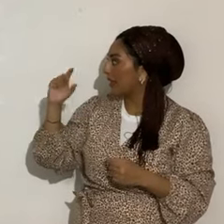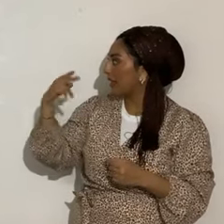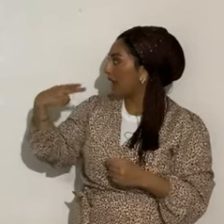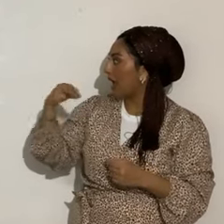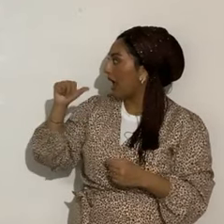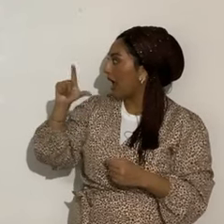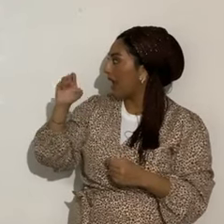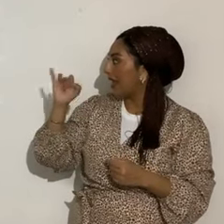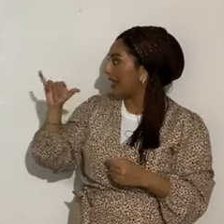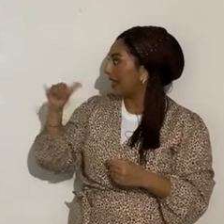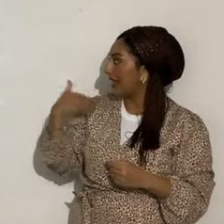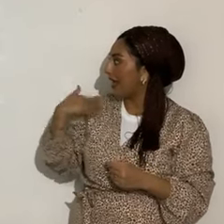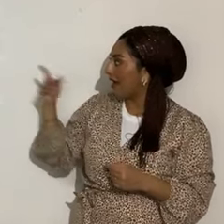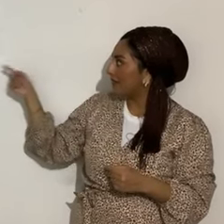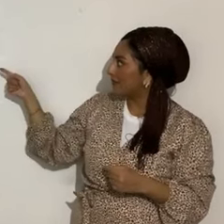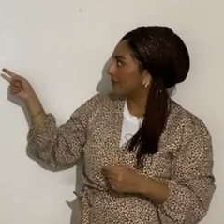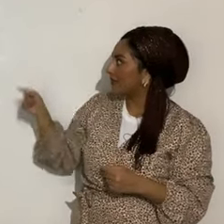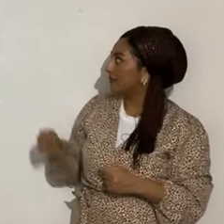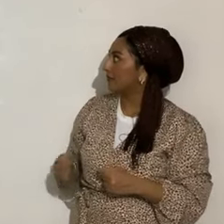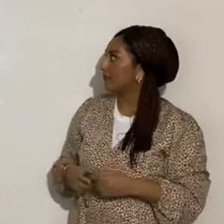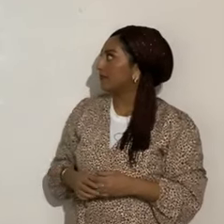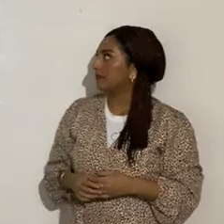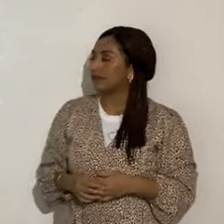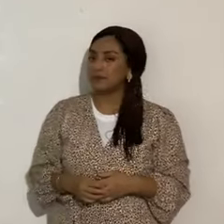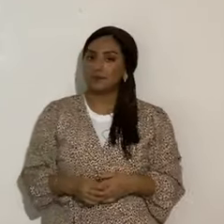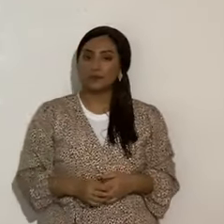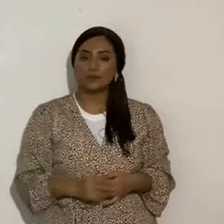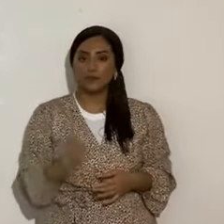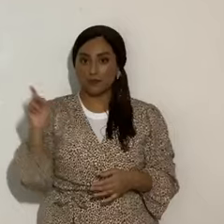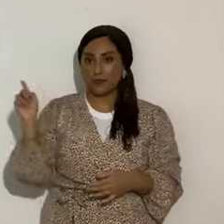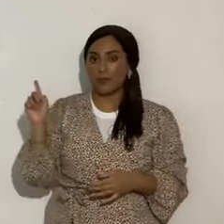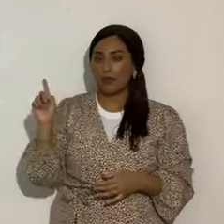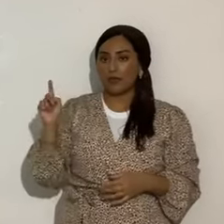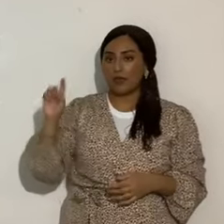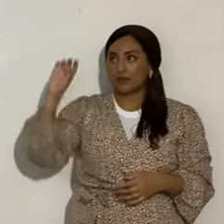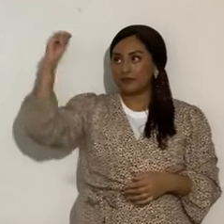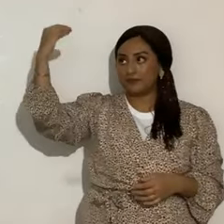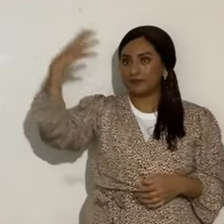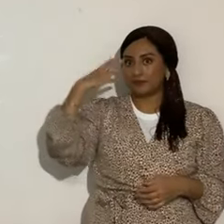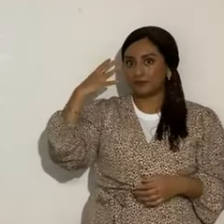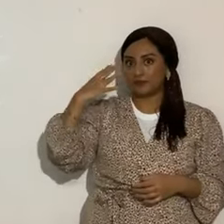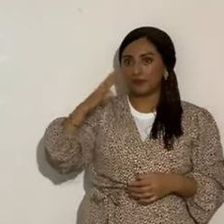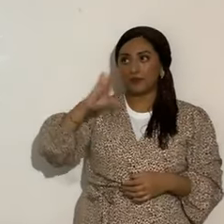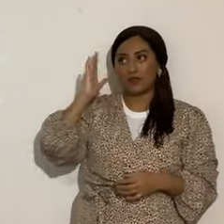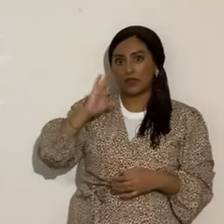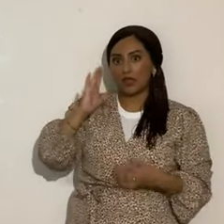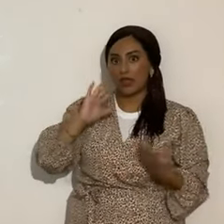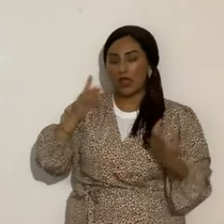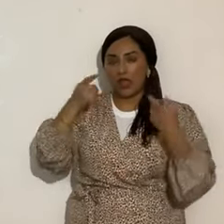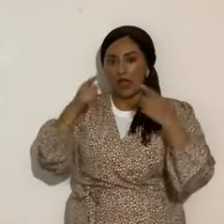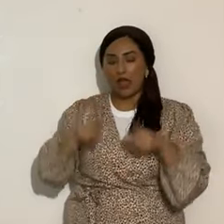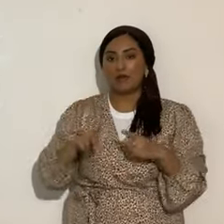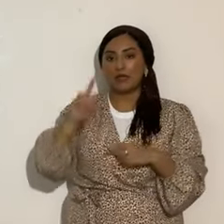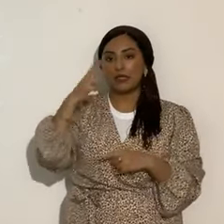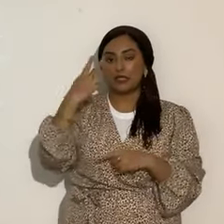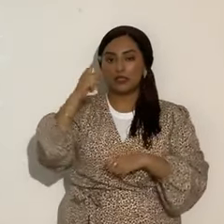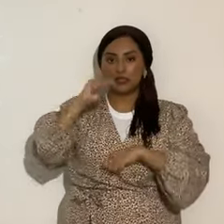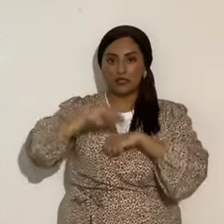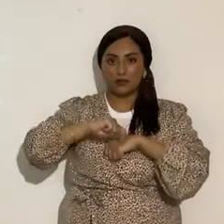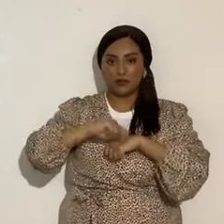ahí. Esta es la posición del sol, de la destrucción, del segundo templo. Por